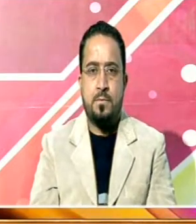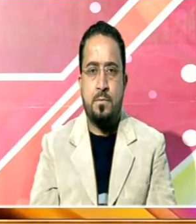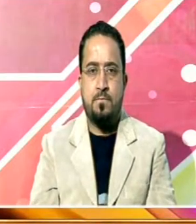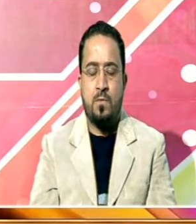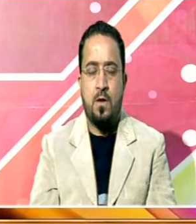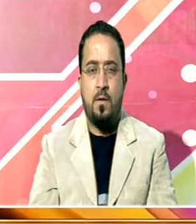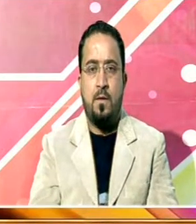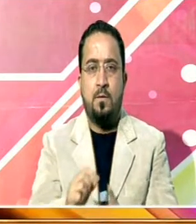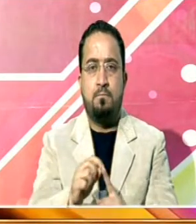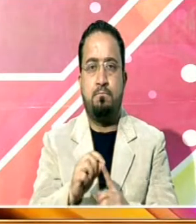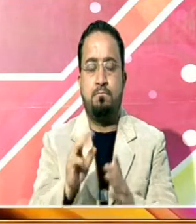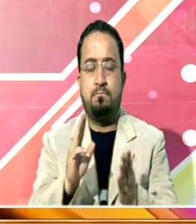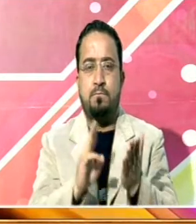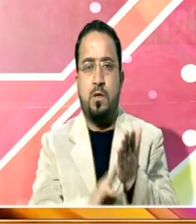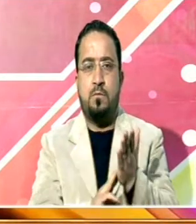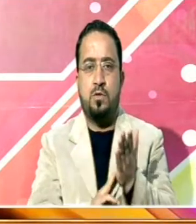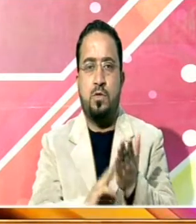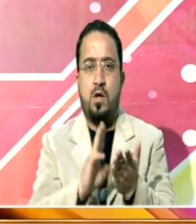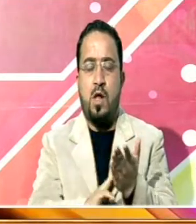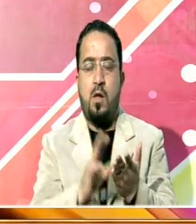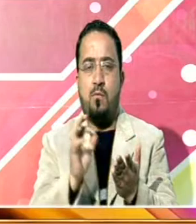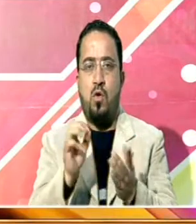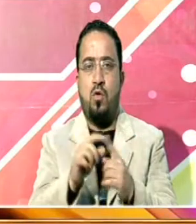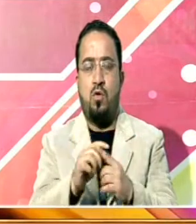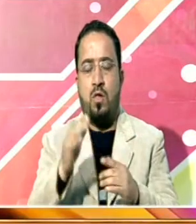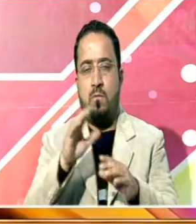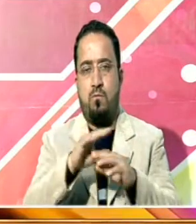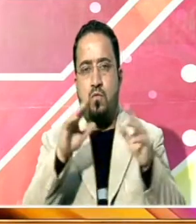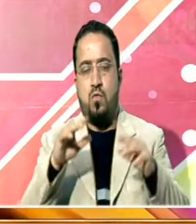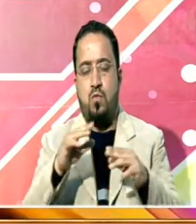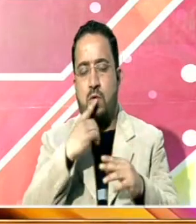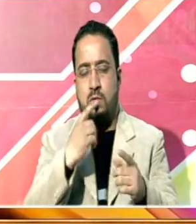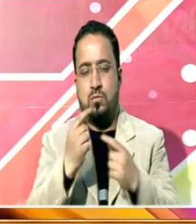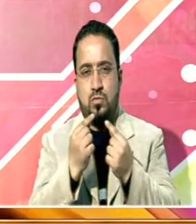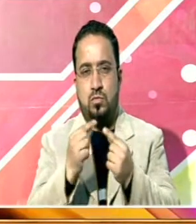وزیراعظم درندر موڈی نے ہر شعبے میں مورچہ سنبھالنے پر